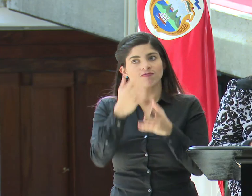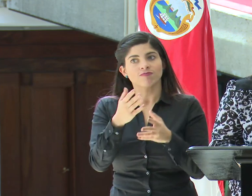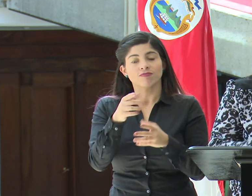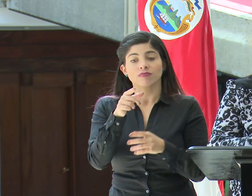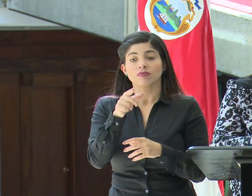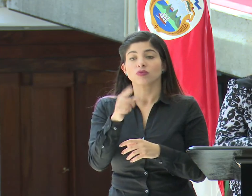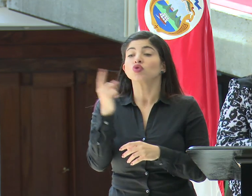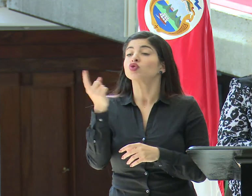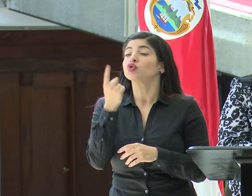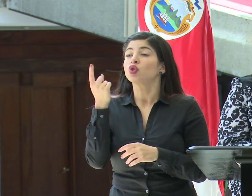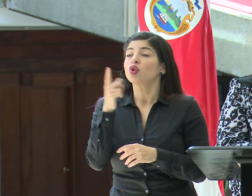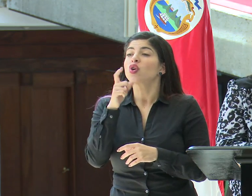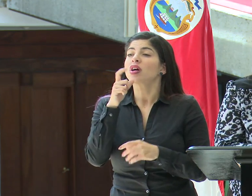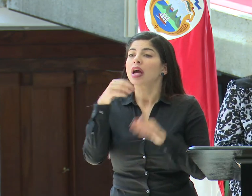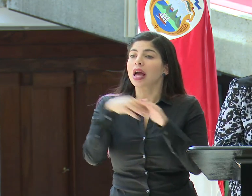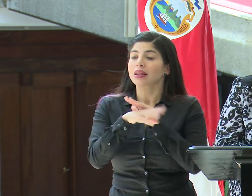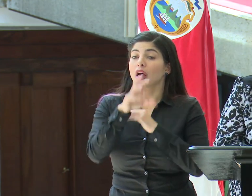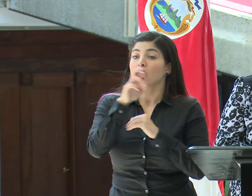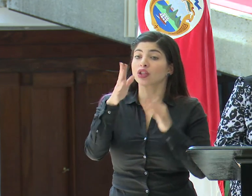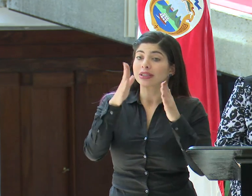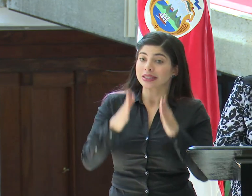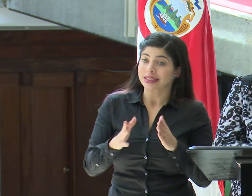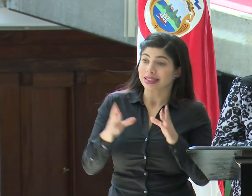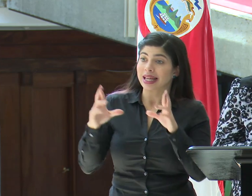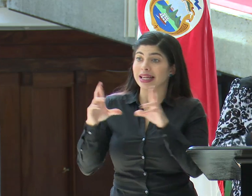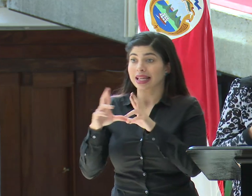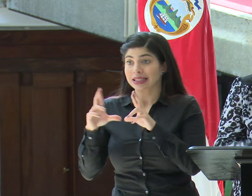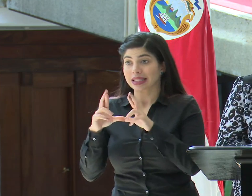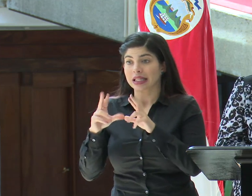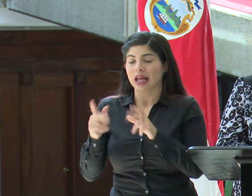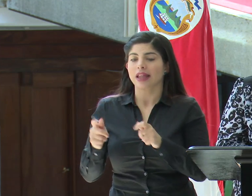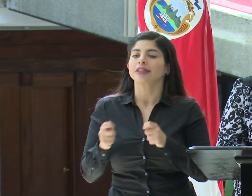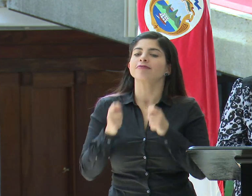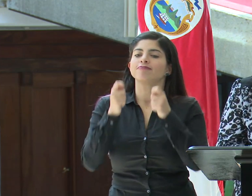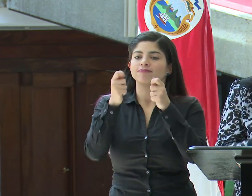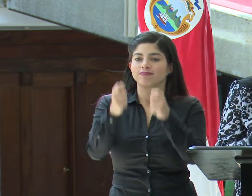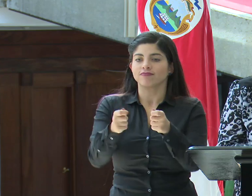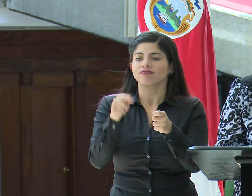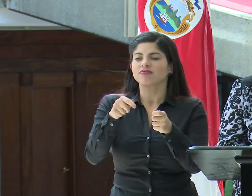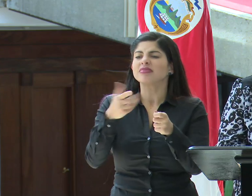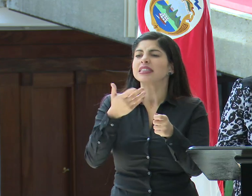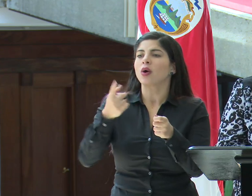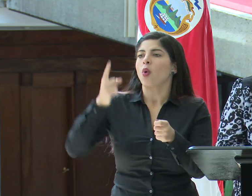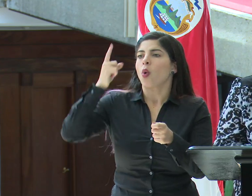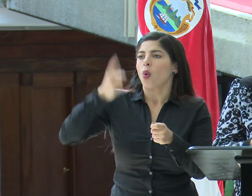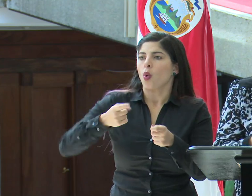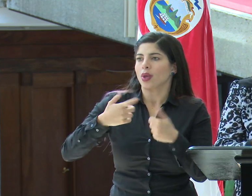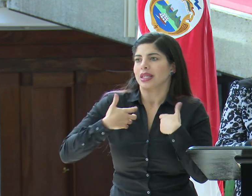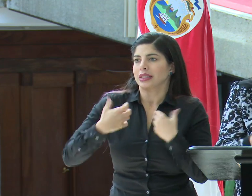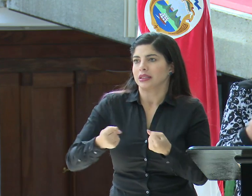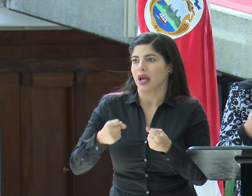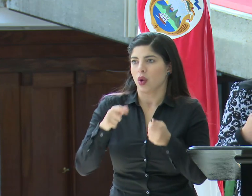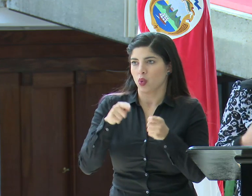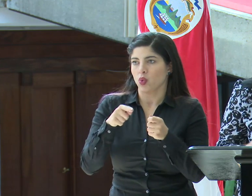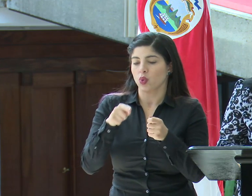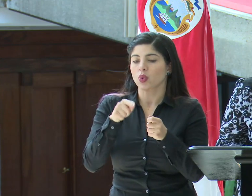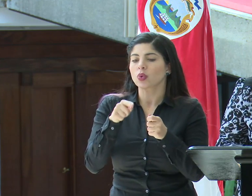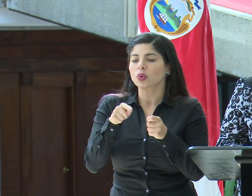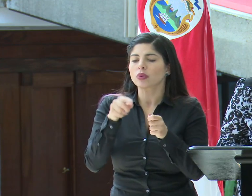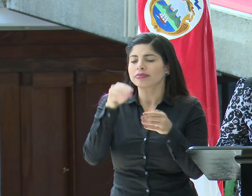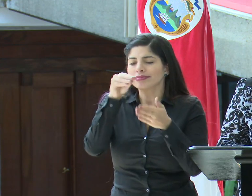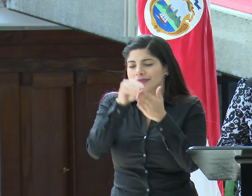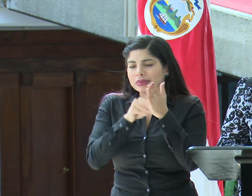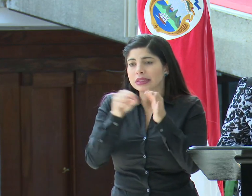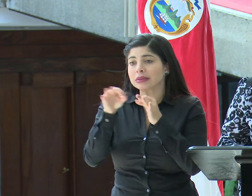exclusivamente costarricenses y residentes, una orden sanitaria en la que se explica